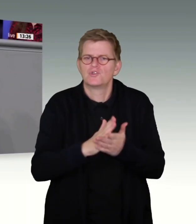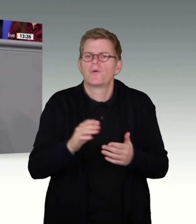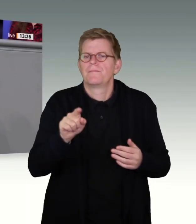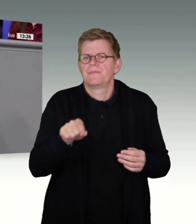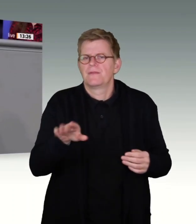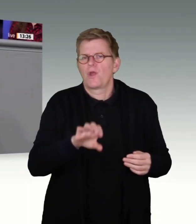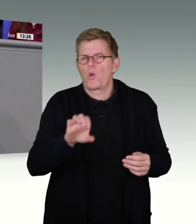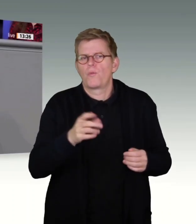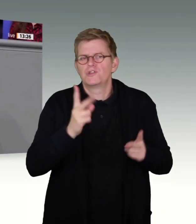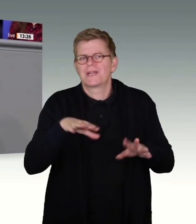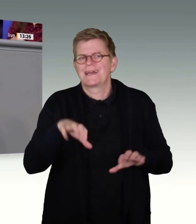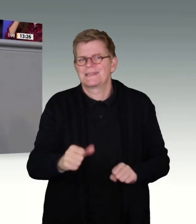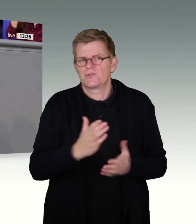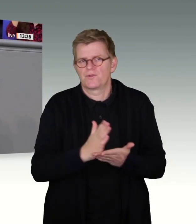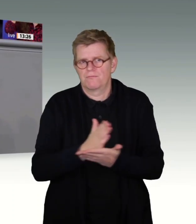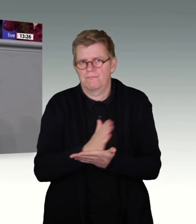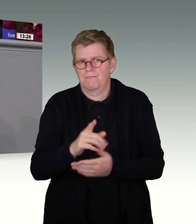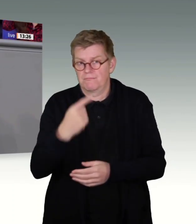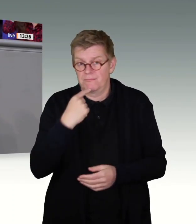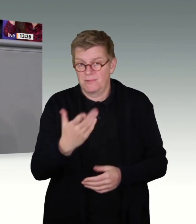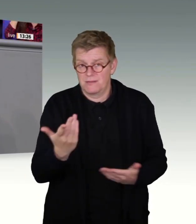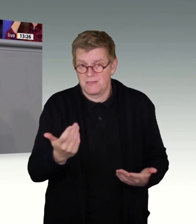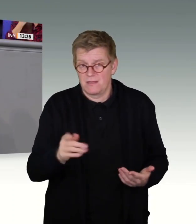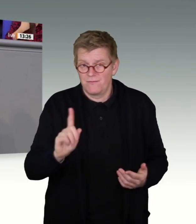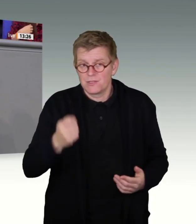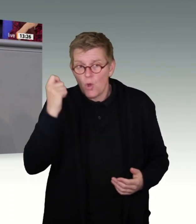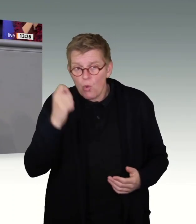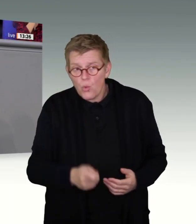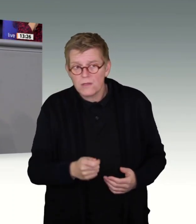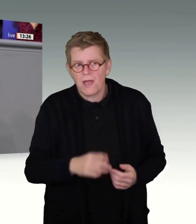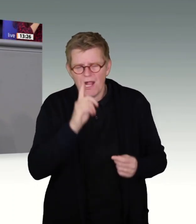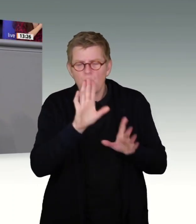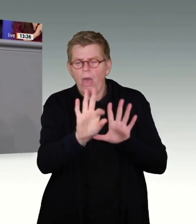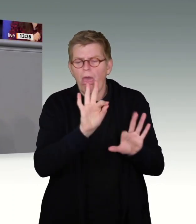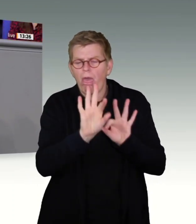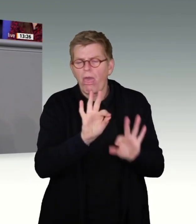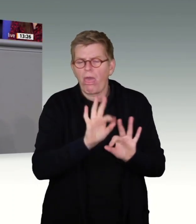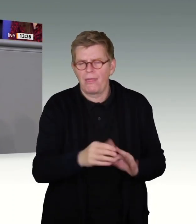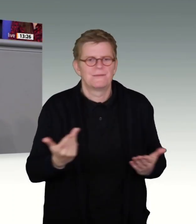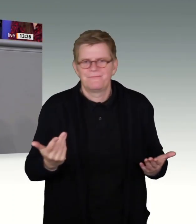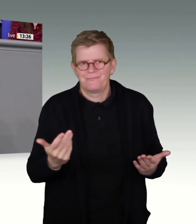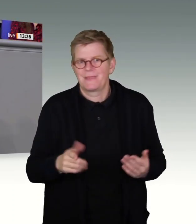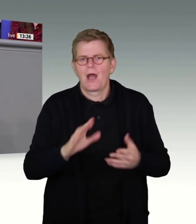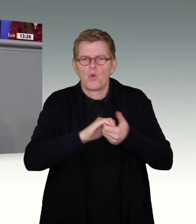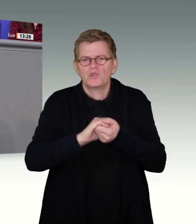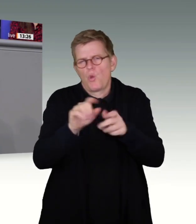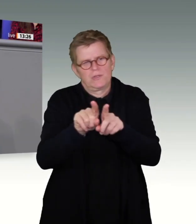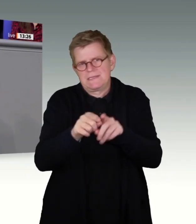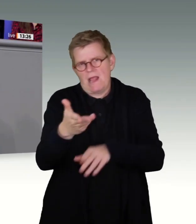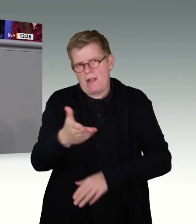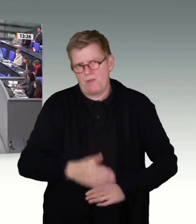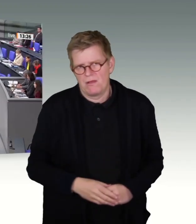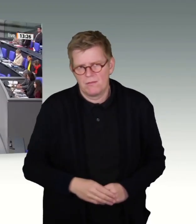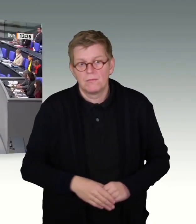ist, Herr Krings, der Vorwurf, das Urteil selektiv zu lesen, fällt auf die Union zurück. Als Ausnahme ist in der Tat erwähnt, dass